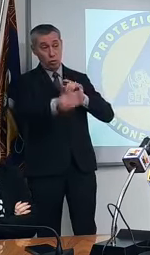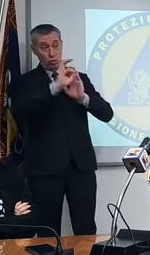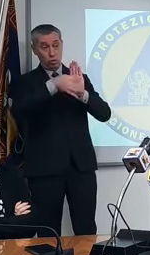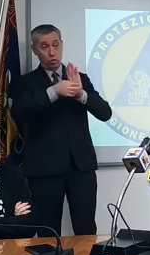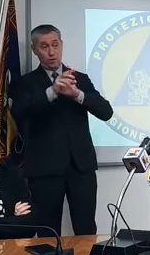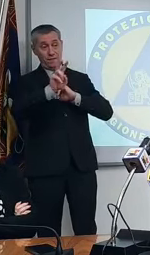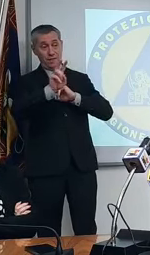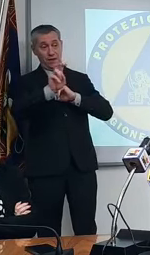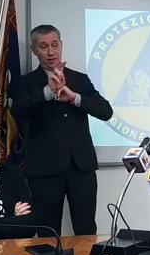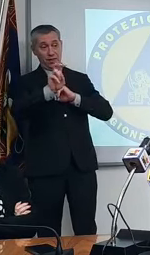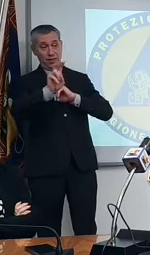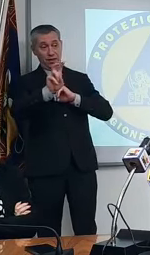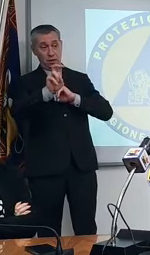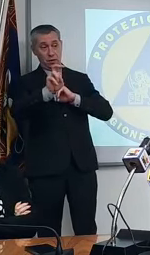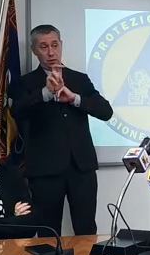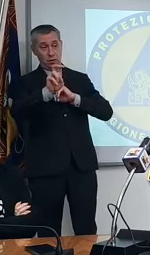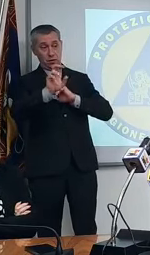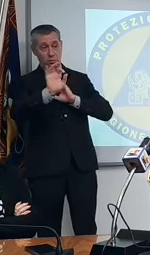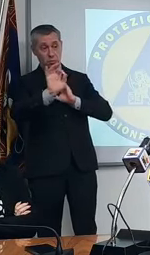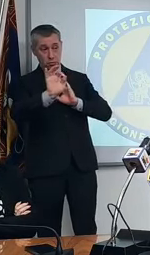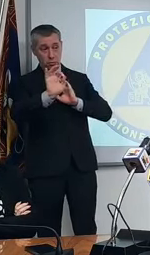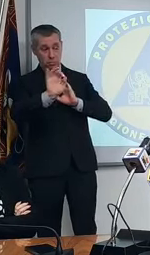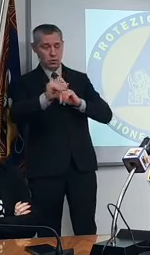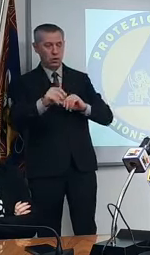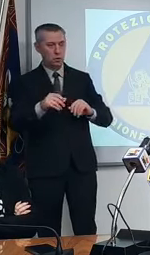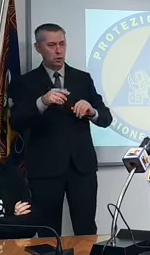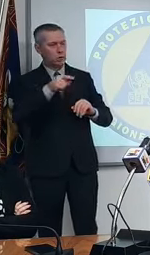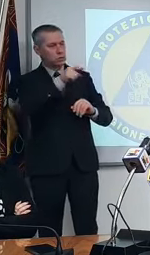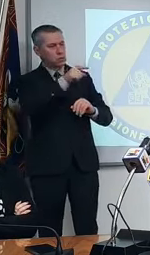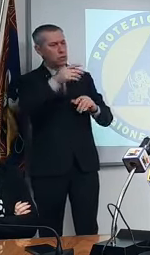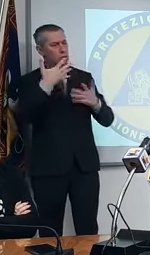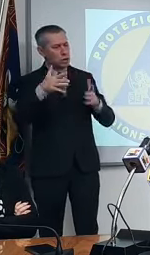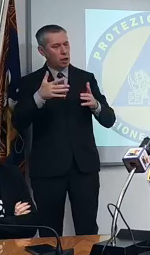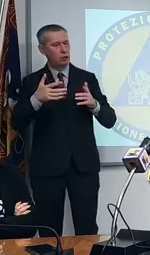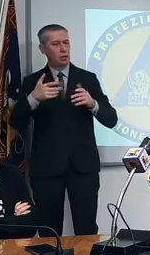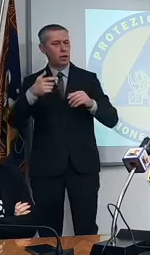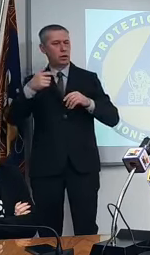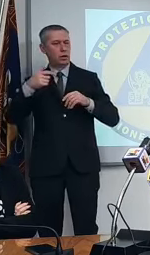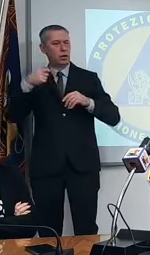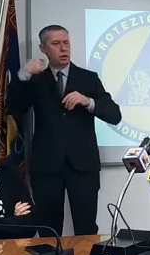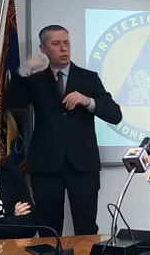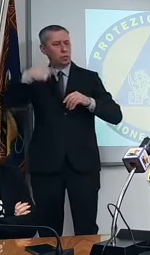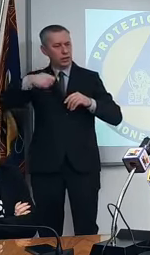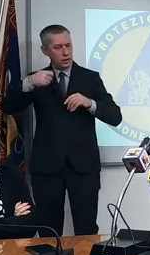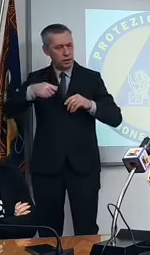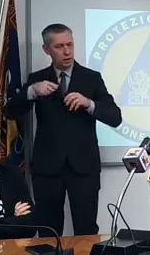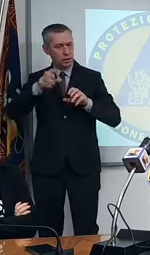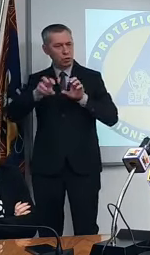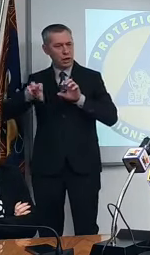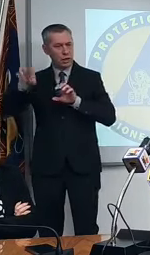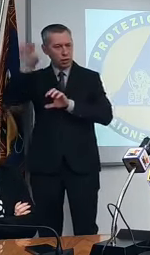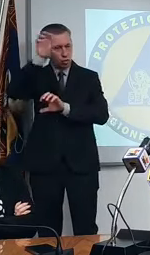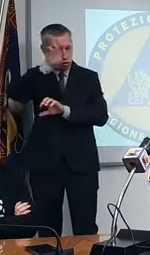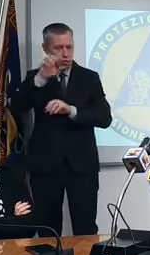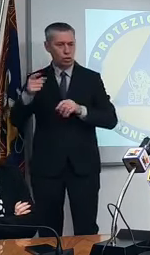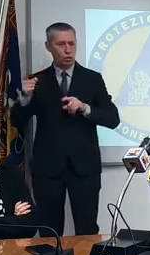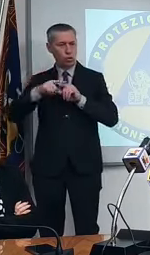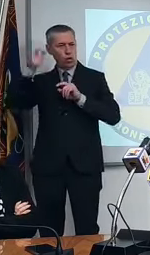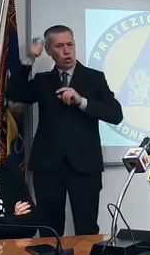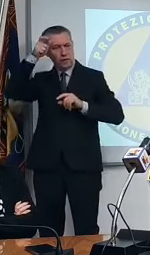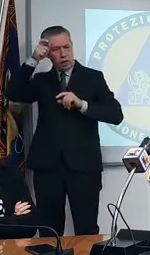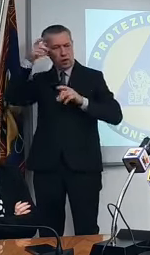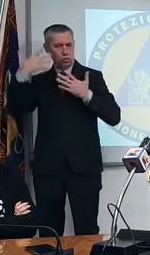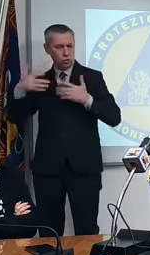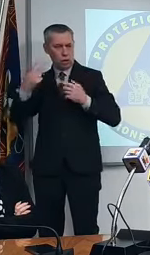c'è stata una interlocuzione tra i presidenti delle regioni e il governo se ne è parlato sui giornali